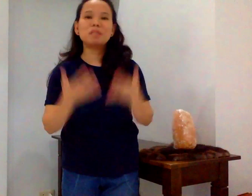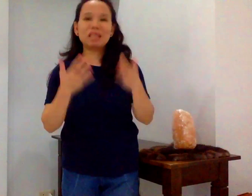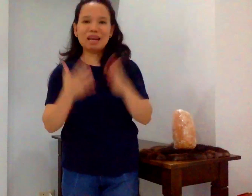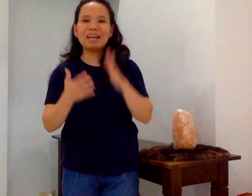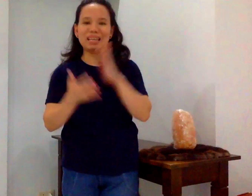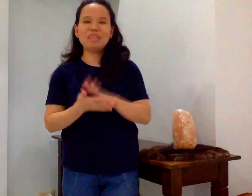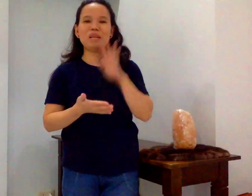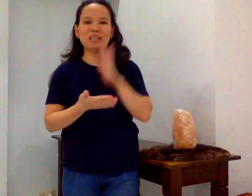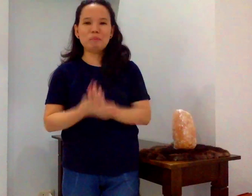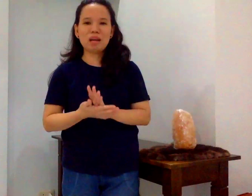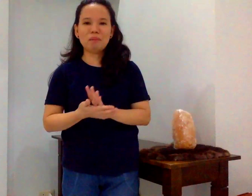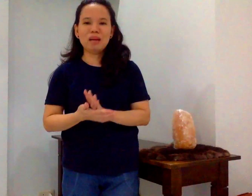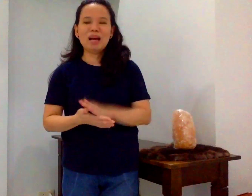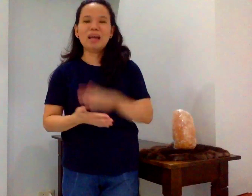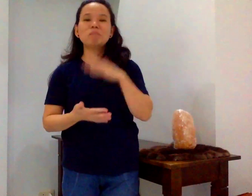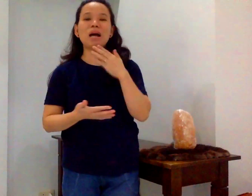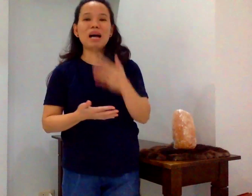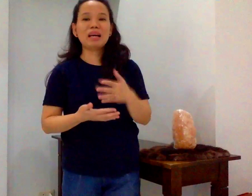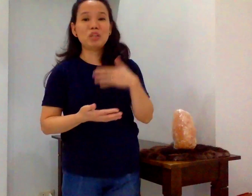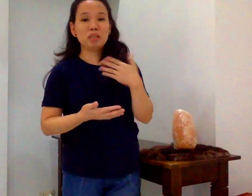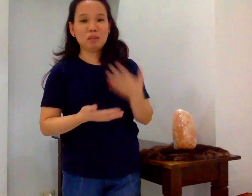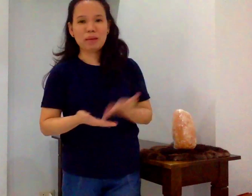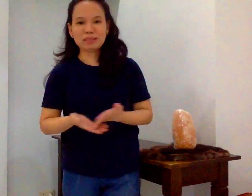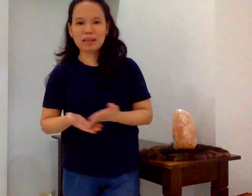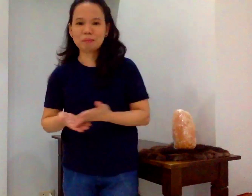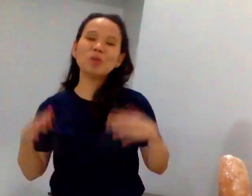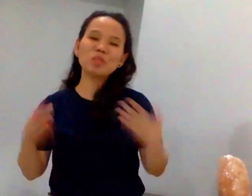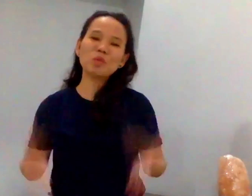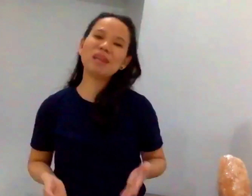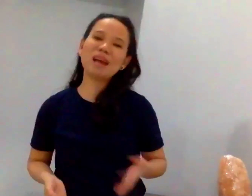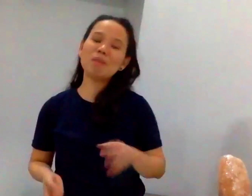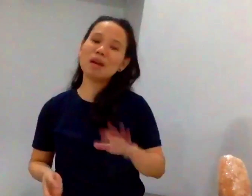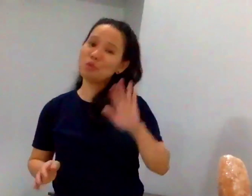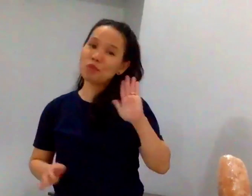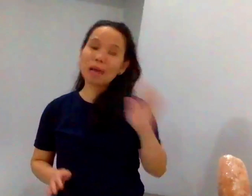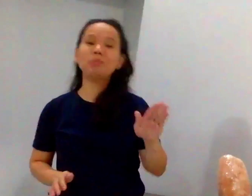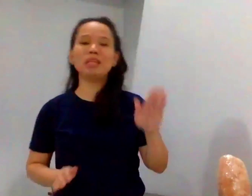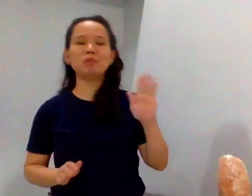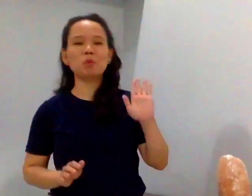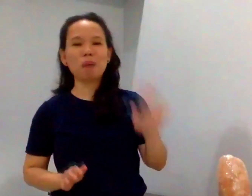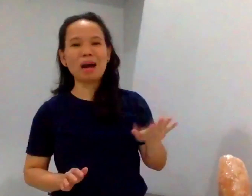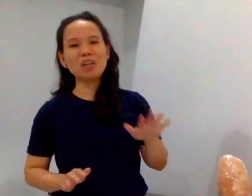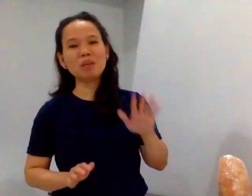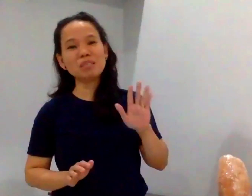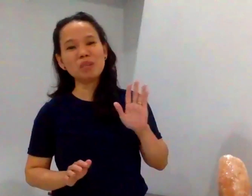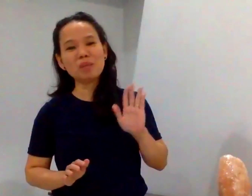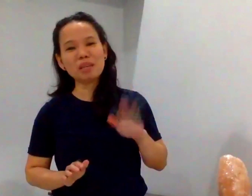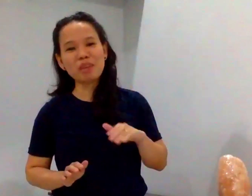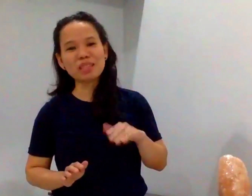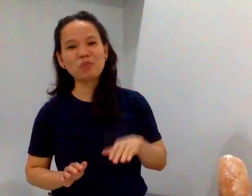silang kainin, malinam nam at maaari yun yung ibenta. Kung gusto mo malaman yung five tips kung paano magsimulang mag-invest sa